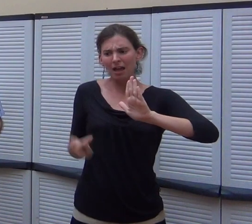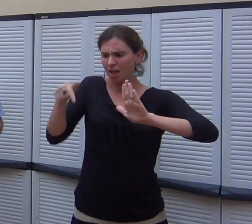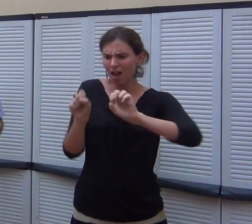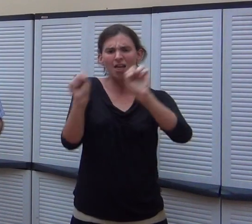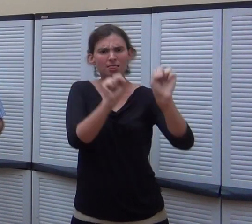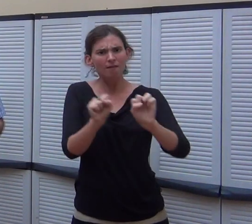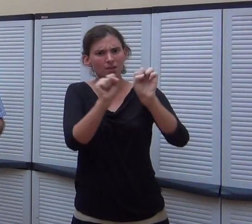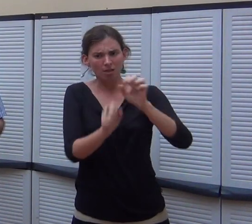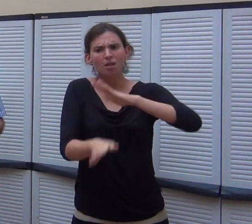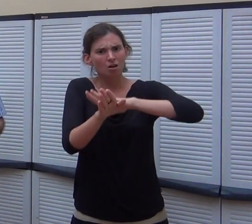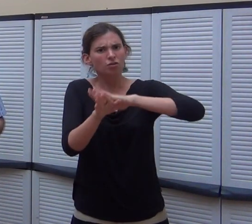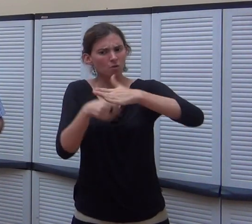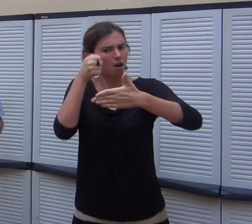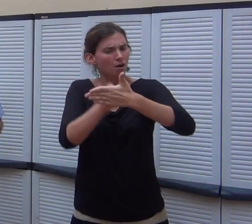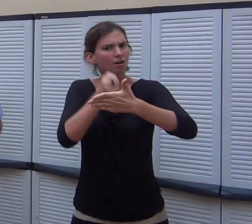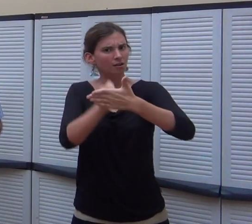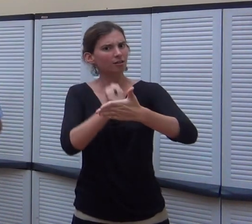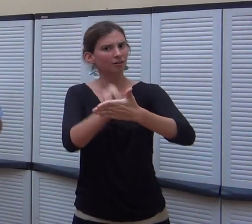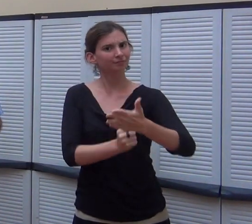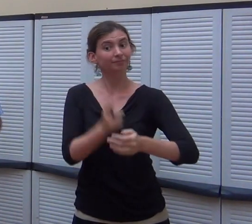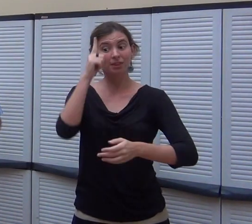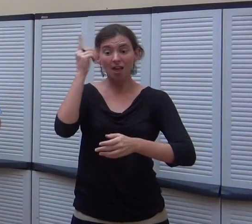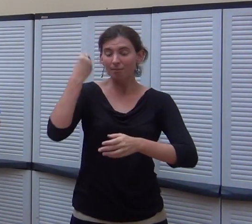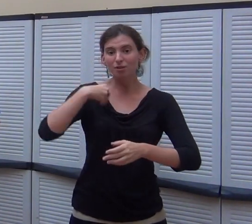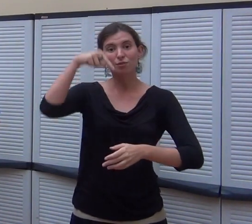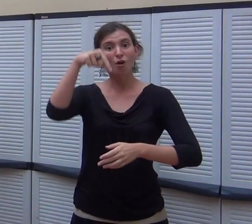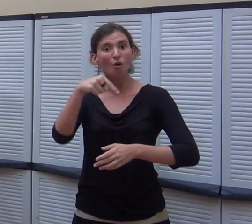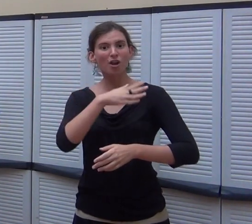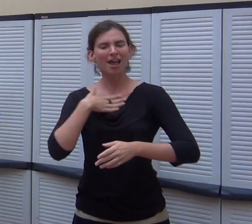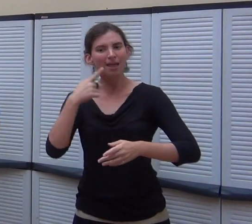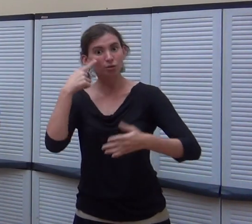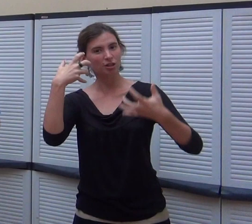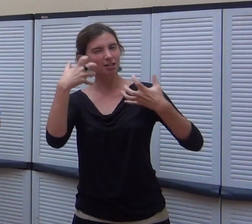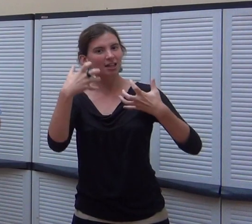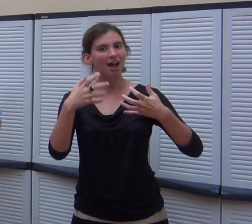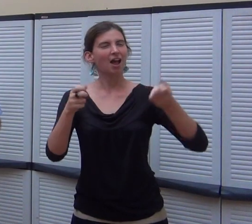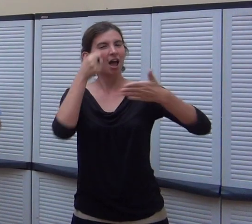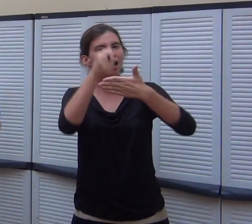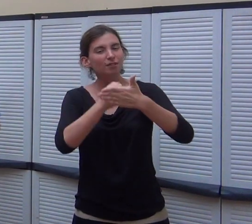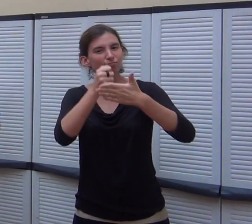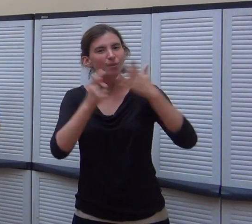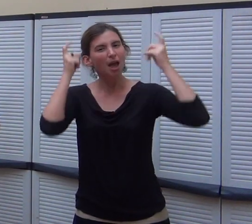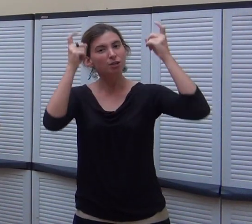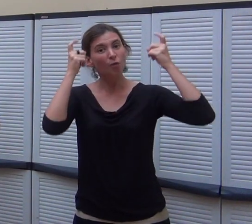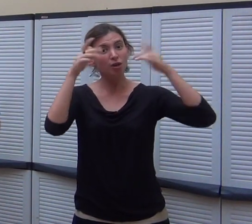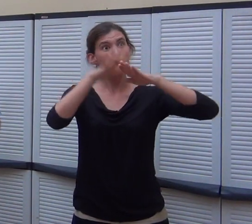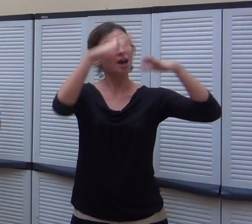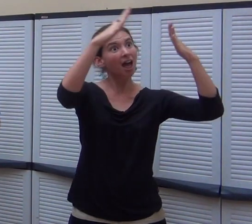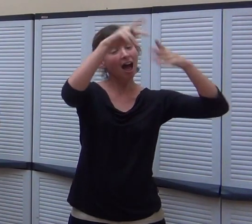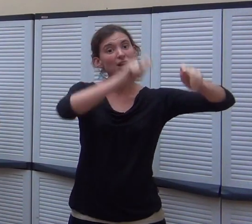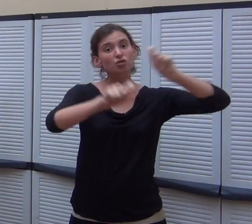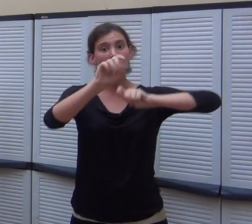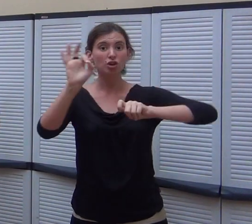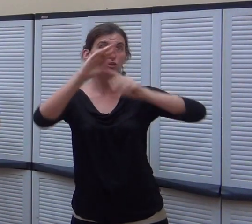sense cap mena de dubte. En aquest dia volem destacar l'esforç de les entitats que treballem pel benestar de les persones sordes